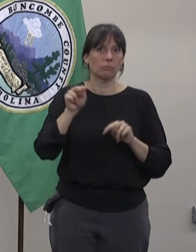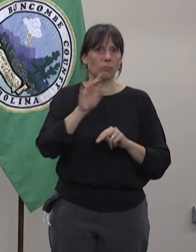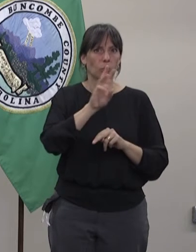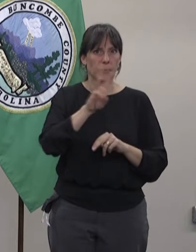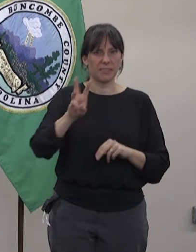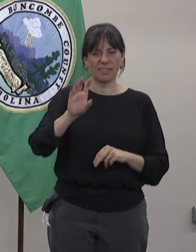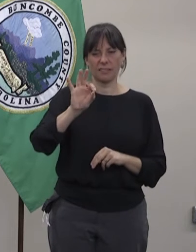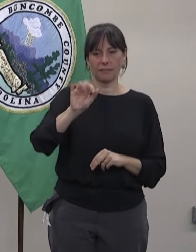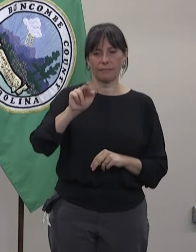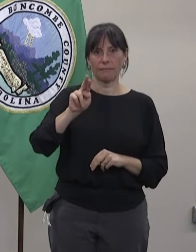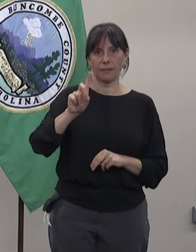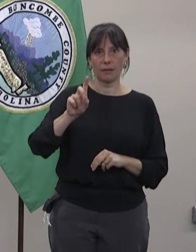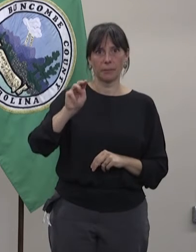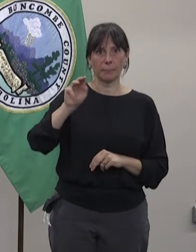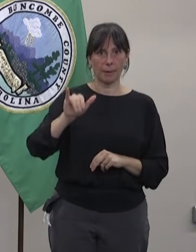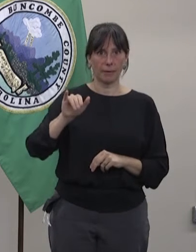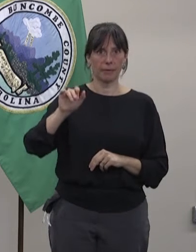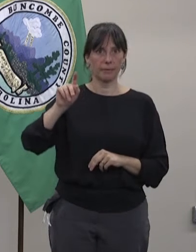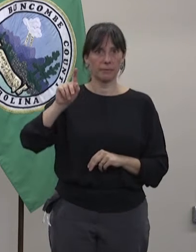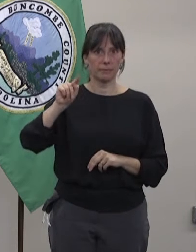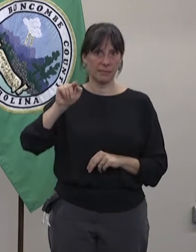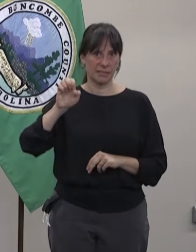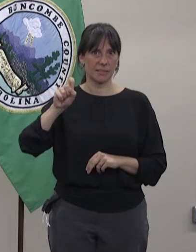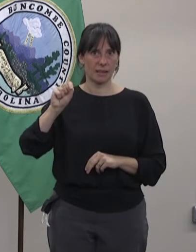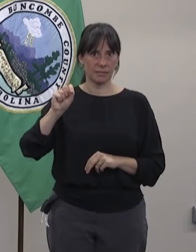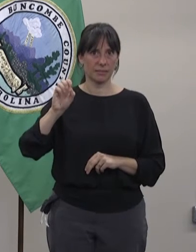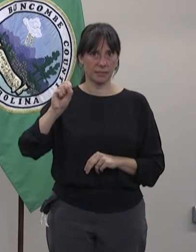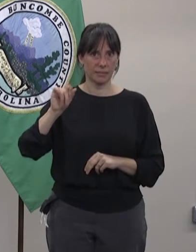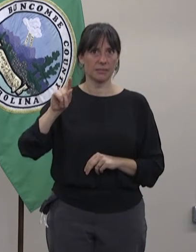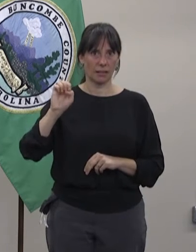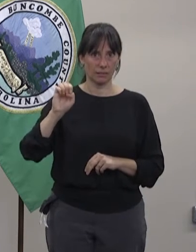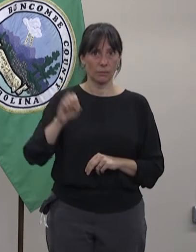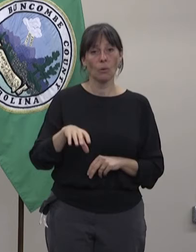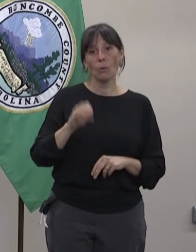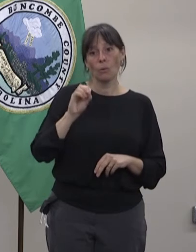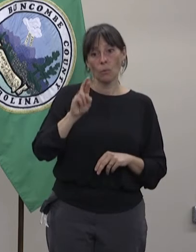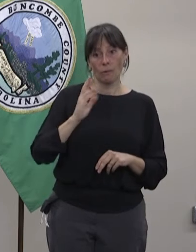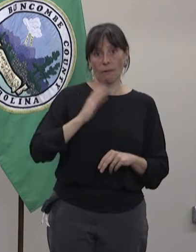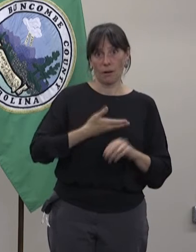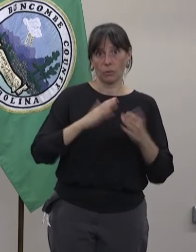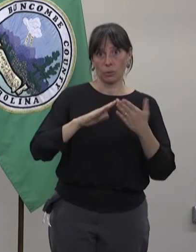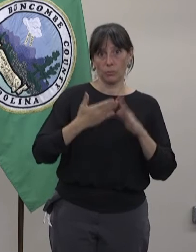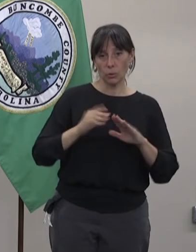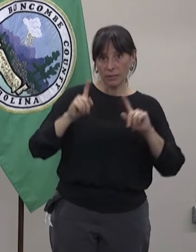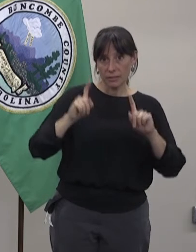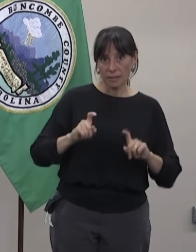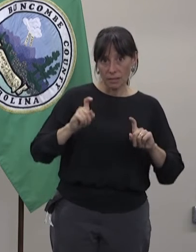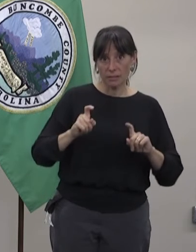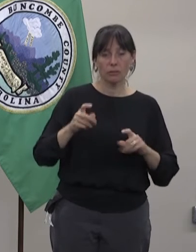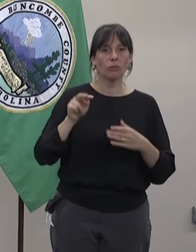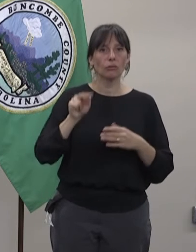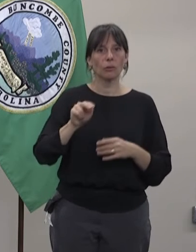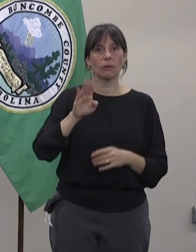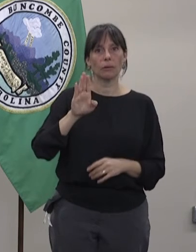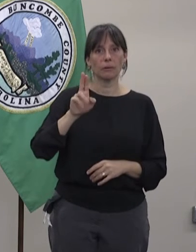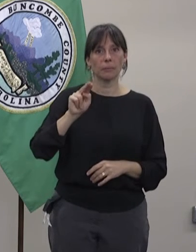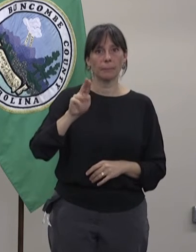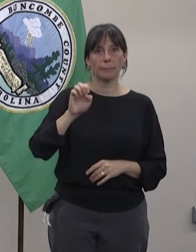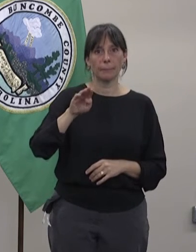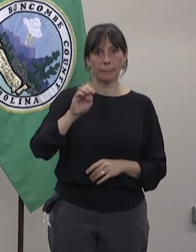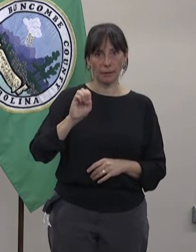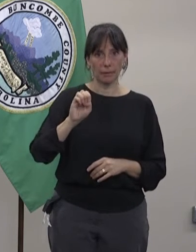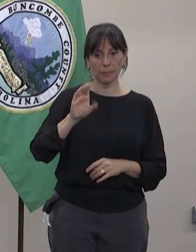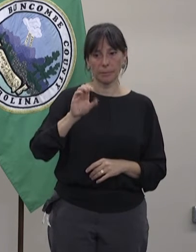cerca tuyo buscando find my testing site en la página web, buscando mi sitio pruebas.